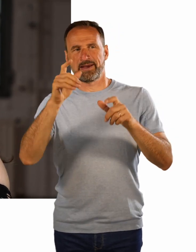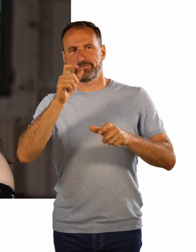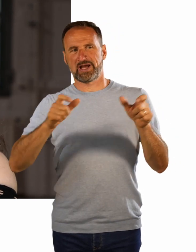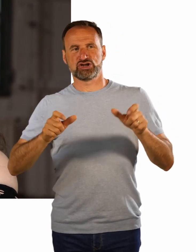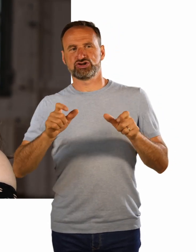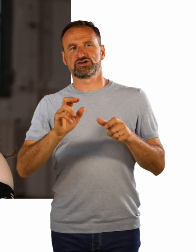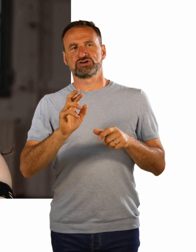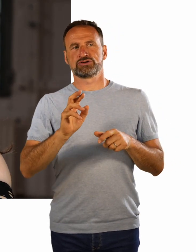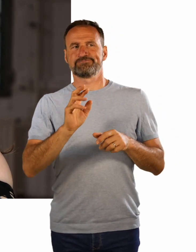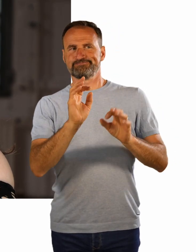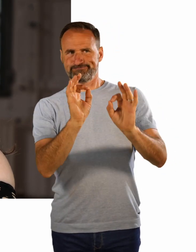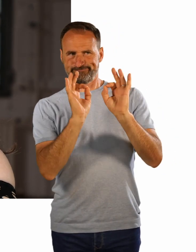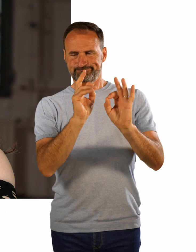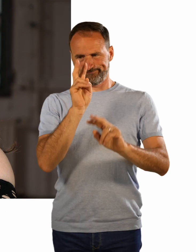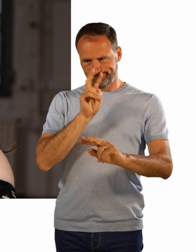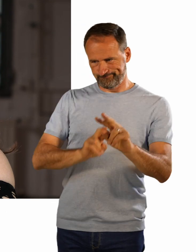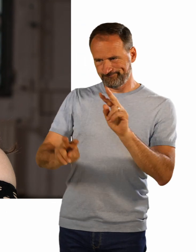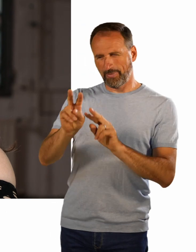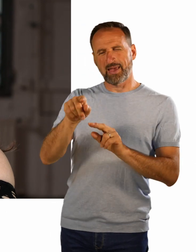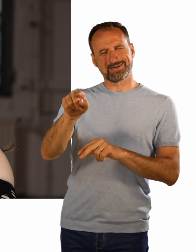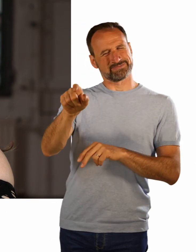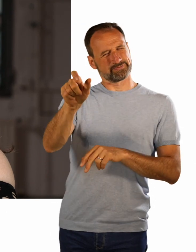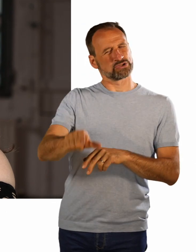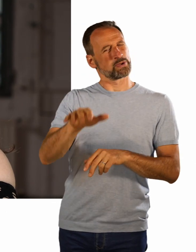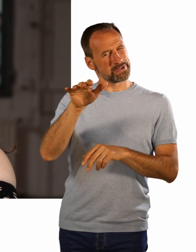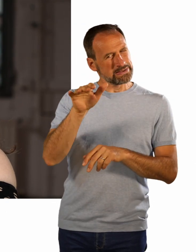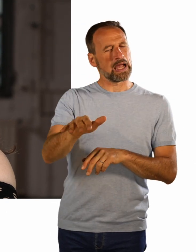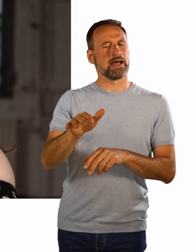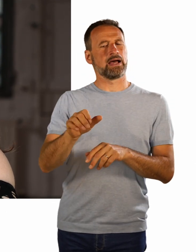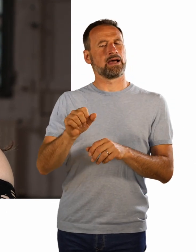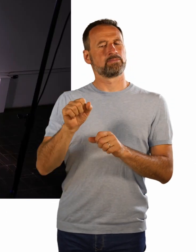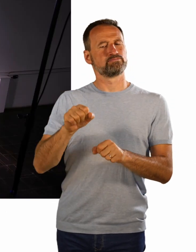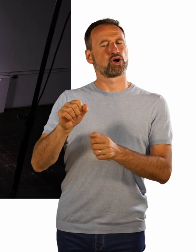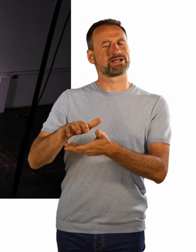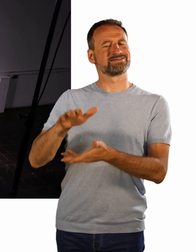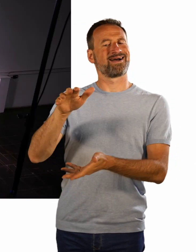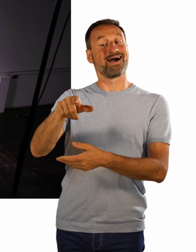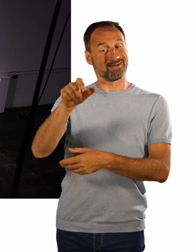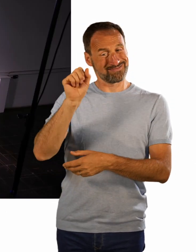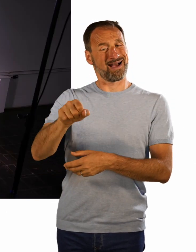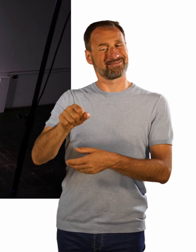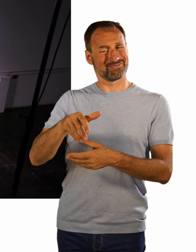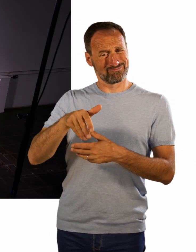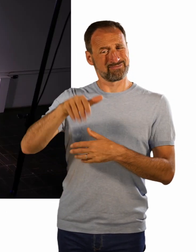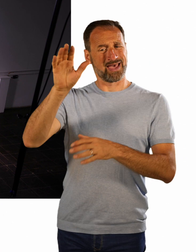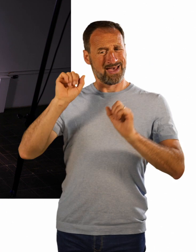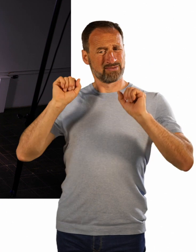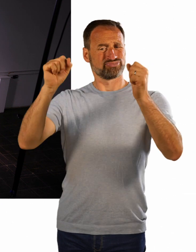Blick darauf haben und sagen, ja, die Person hat vielleicht das Potenzial dazu, musikalisch tätig zu werden oder schauspielerisch oder